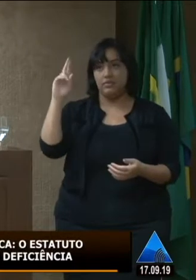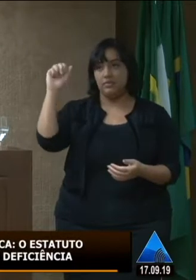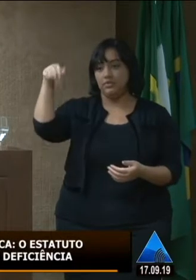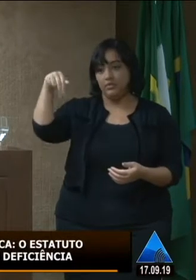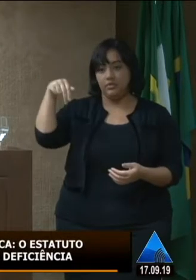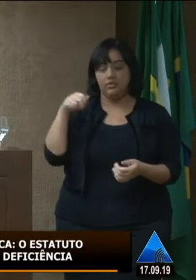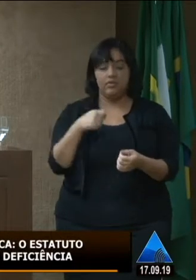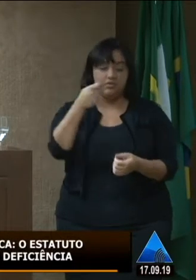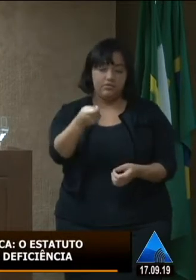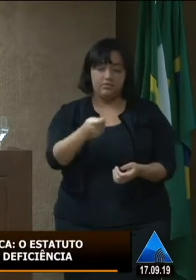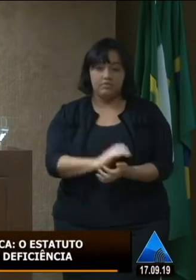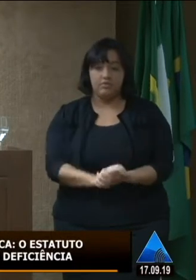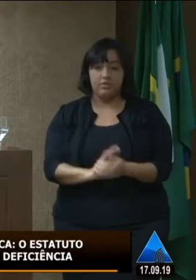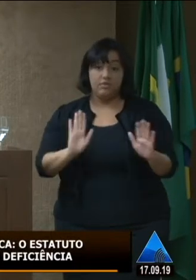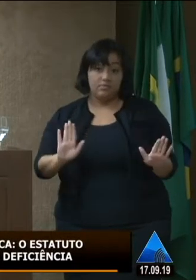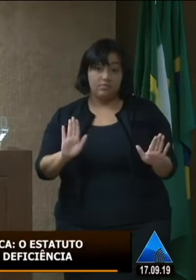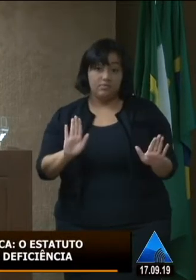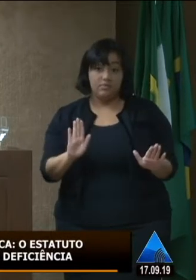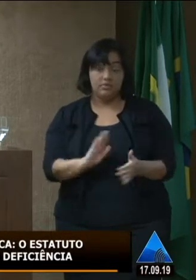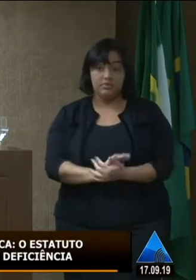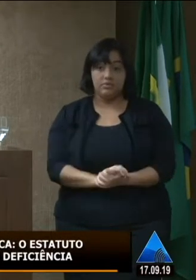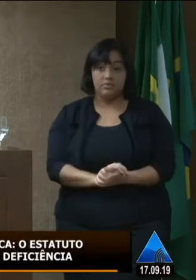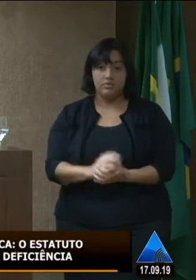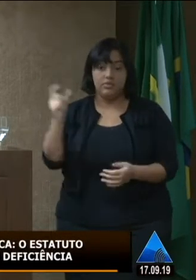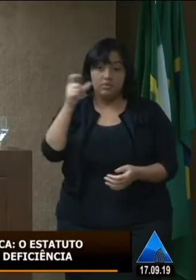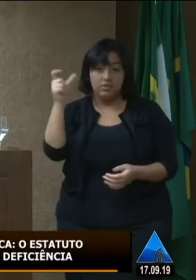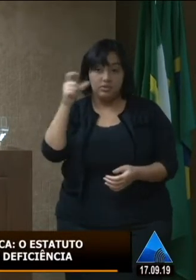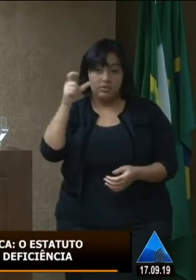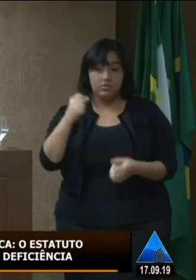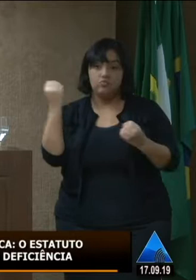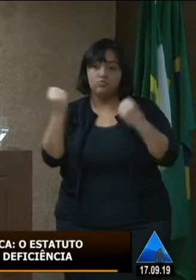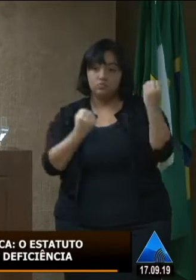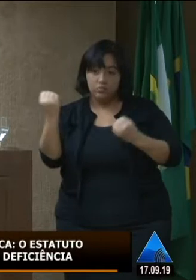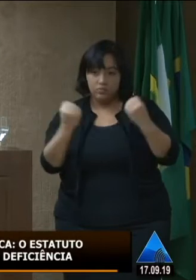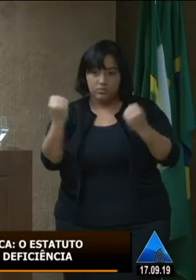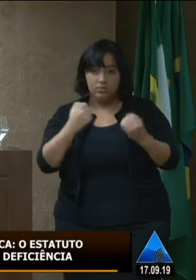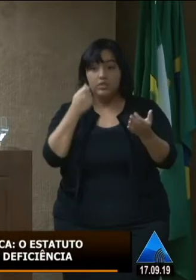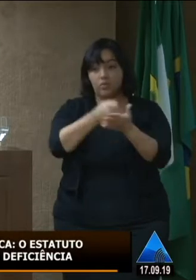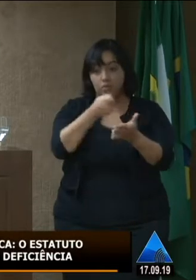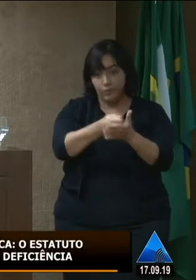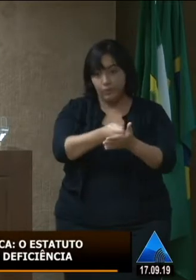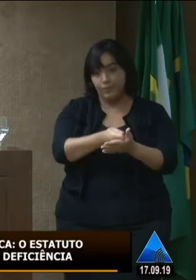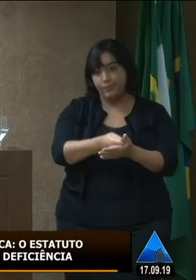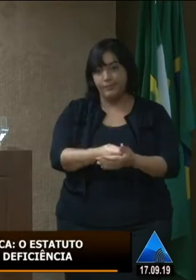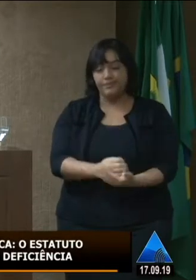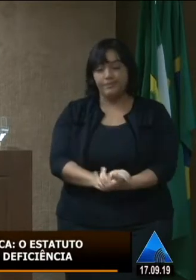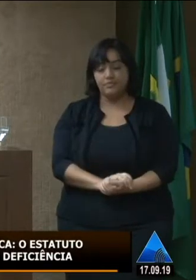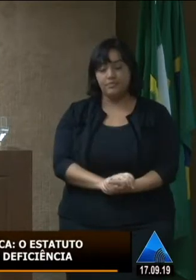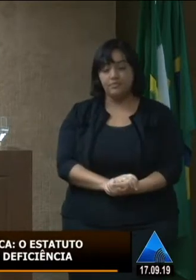o Detran, ele emite carteiras de habilitação e faz as cobranças de taxas, não isso?